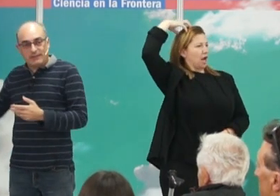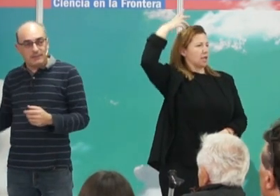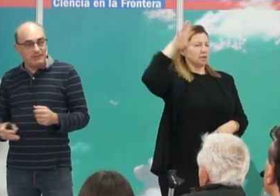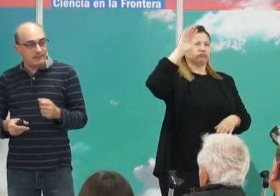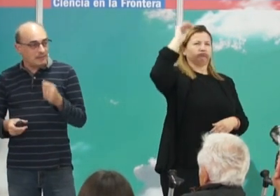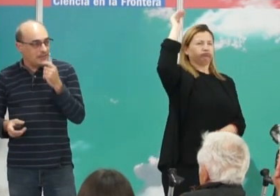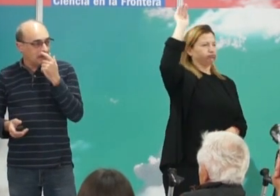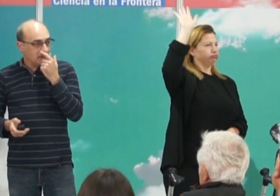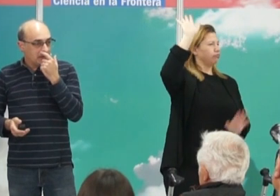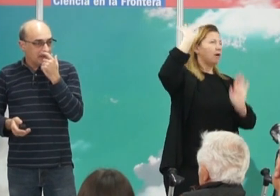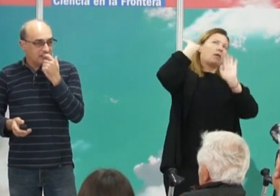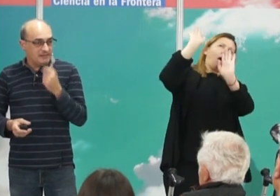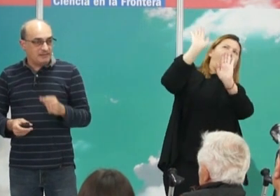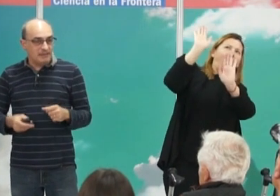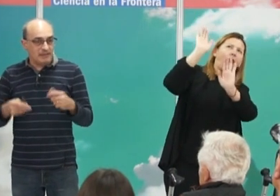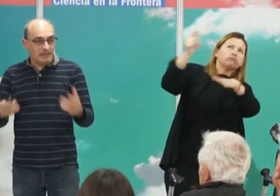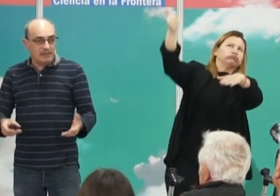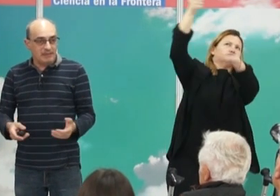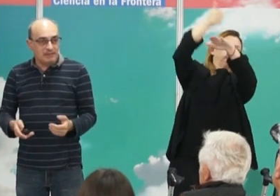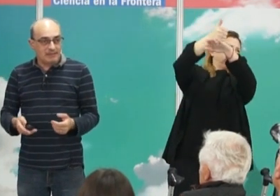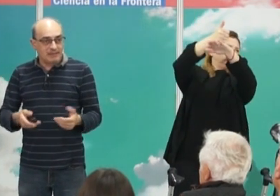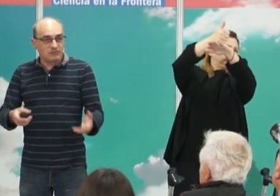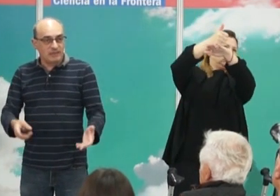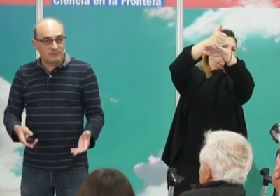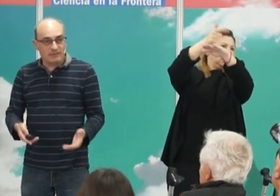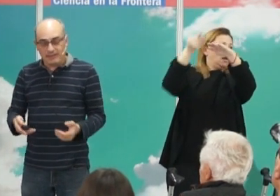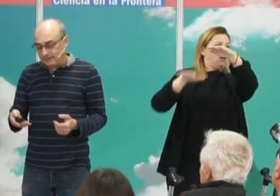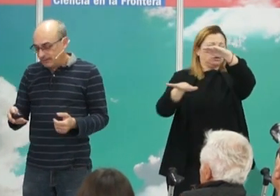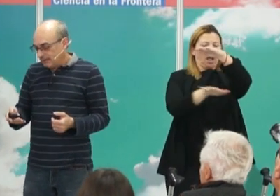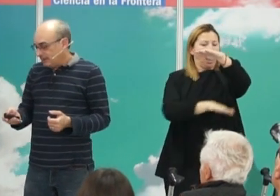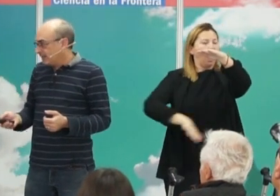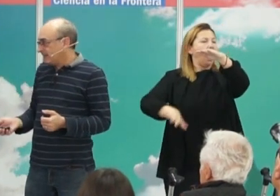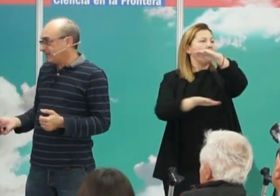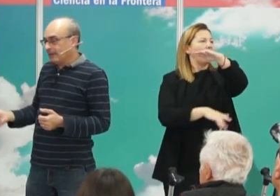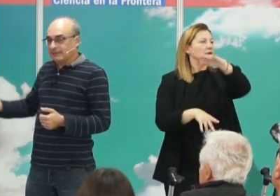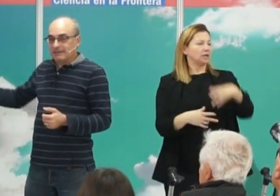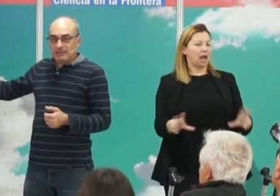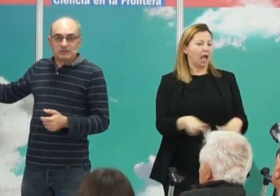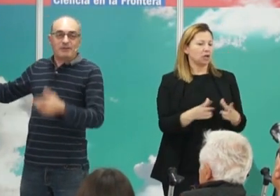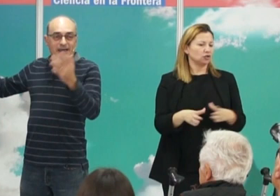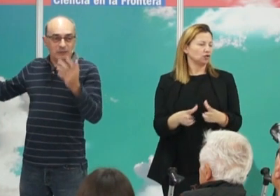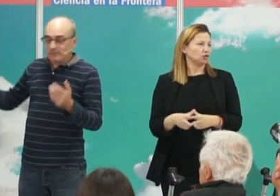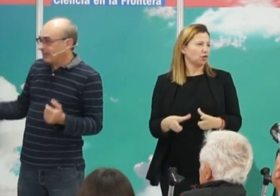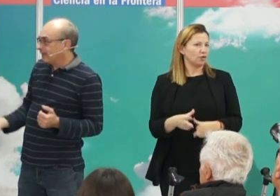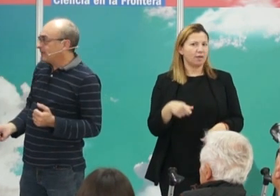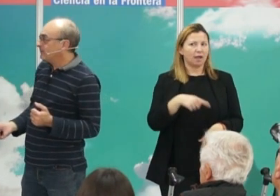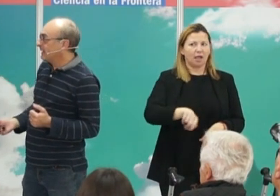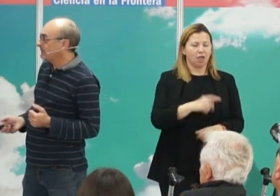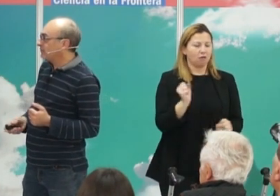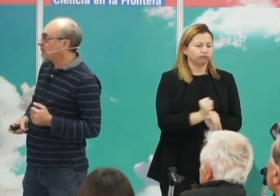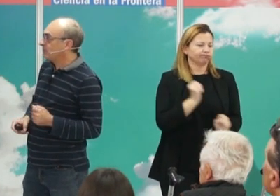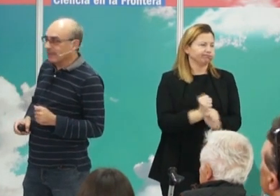frecuentemente también existe el resto de la sociedad que está, digamos, trabajando para